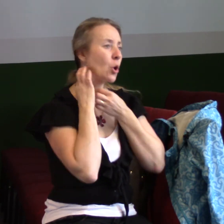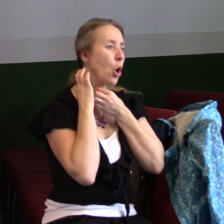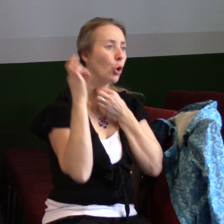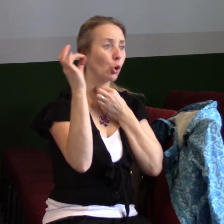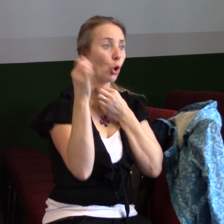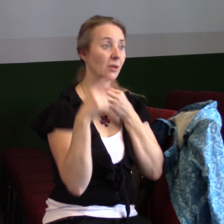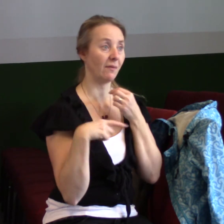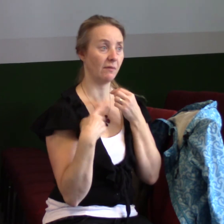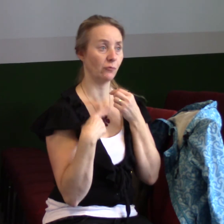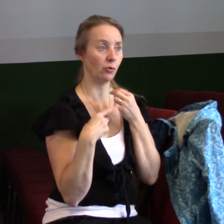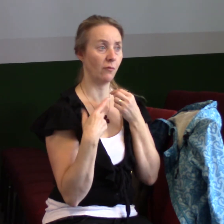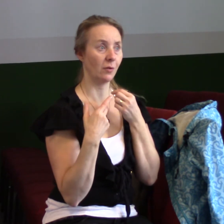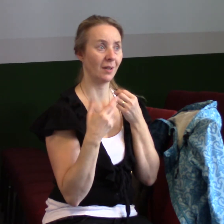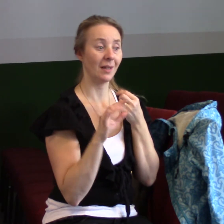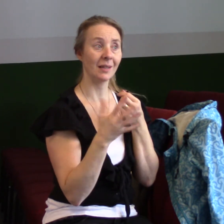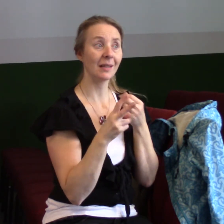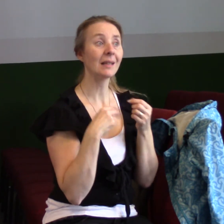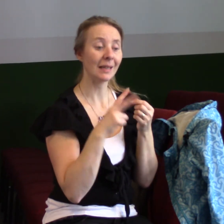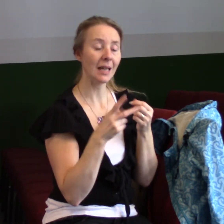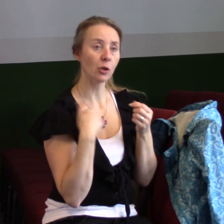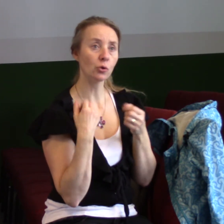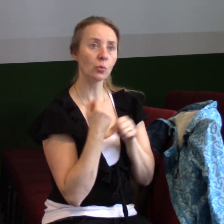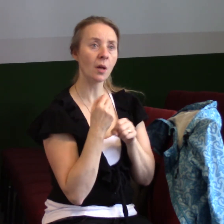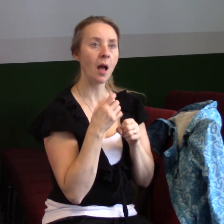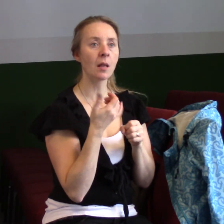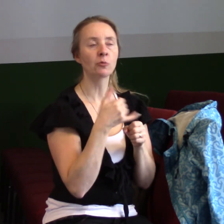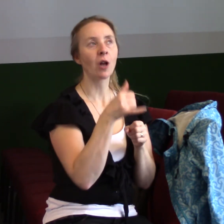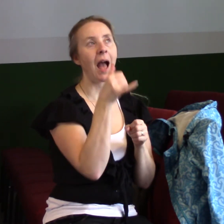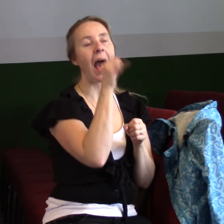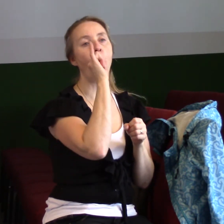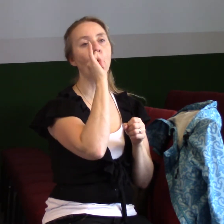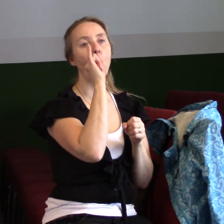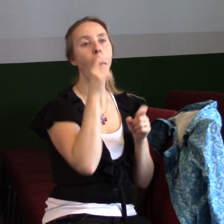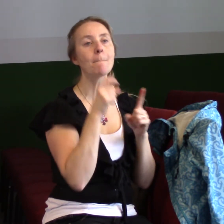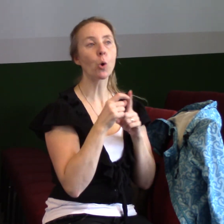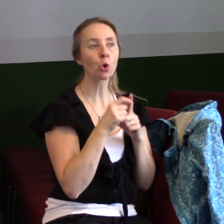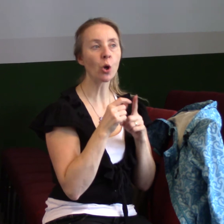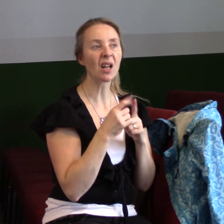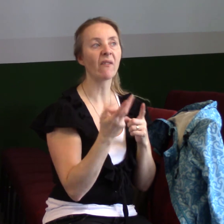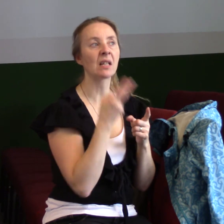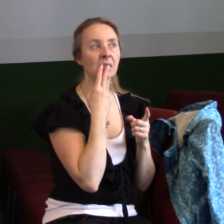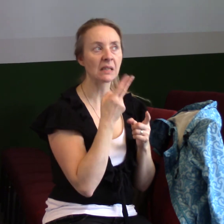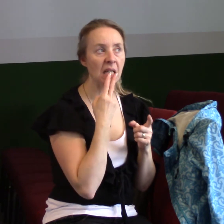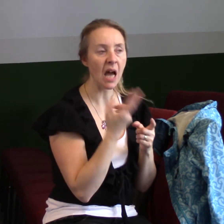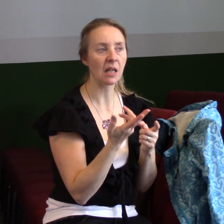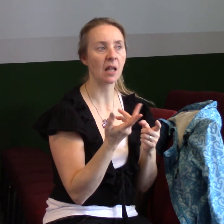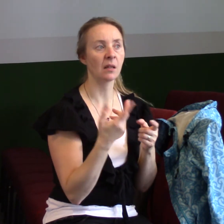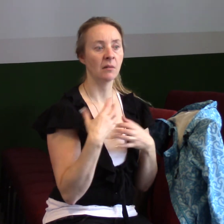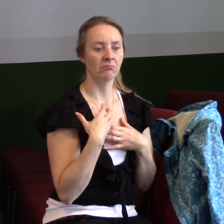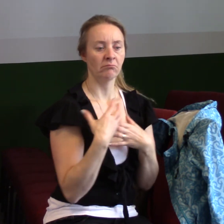životě. Něčemu otročíme. Může to být alkohol, cigarety, pornografie. Může to být závislost na lidech. Může to